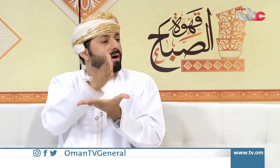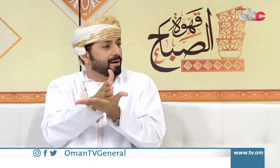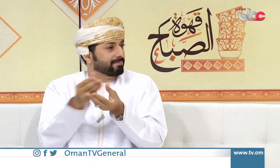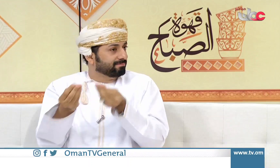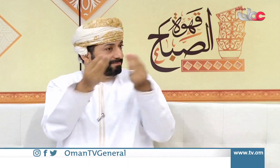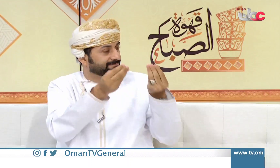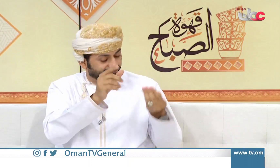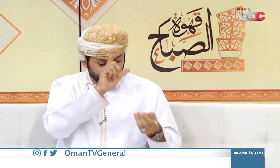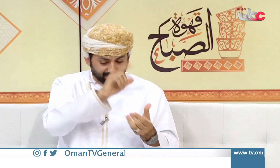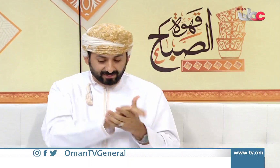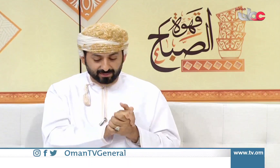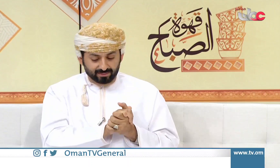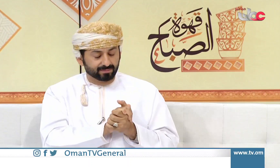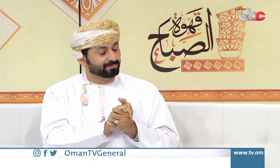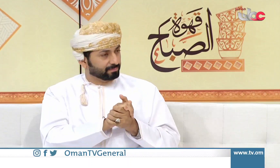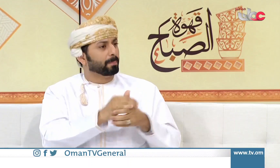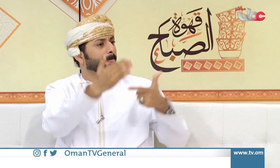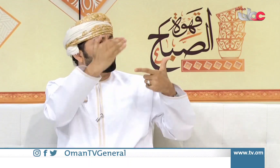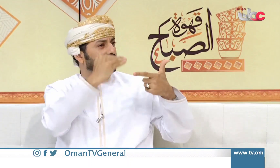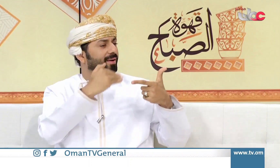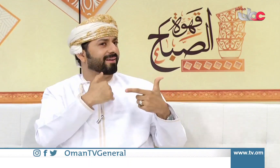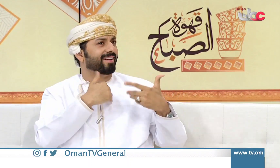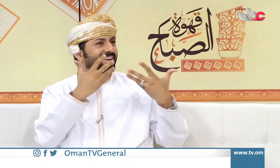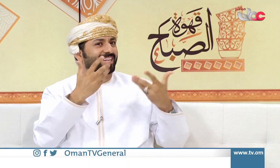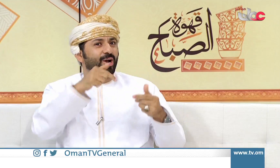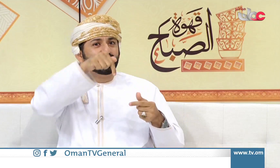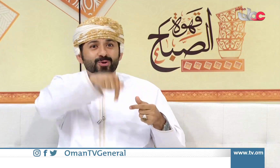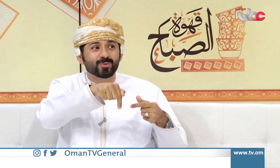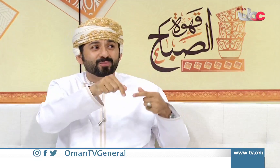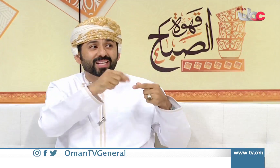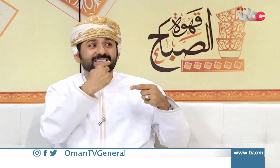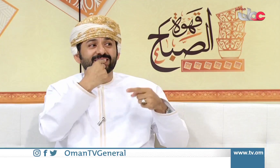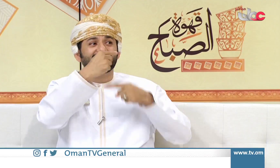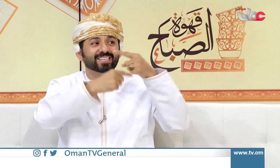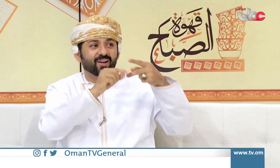يستخدمون لغة الإشارة وهذا حقهم في التواصل الإشاري سؤال التالي بالنسبة